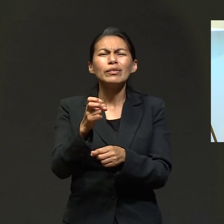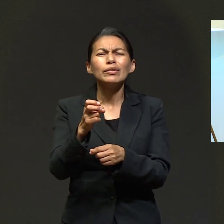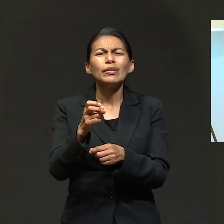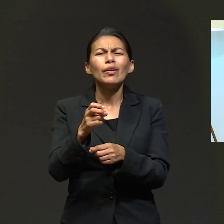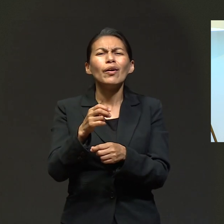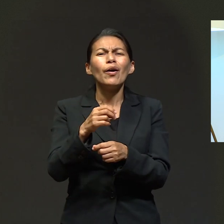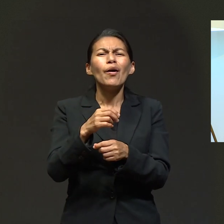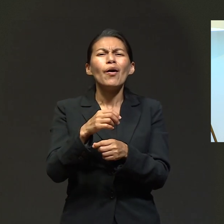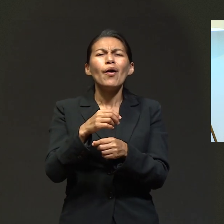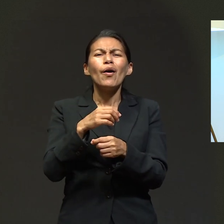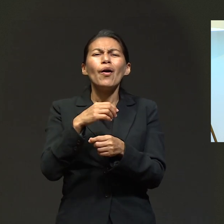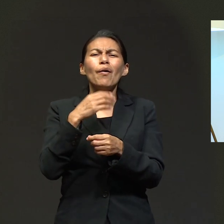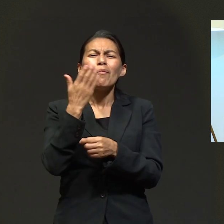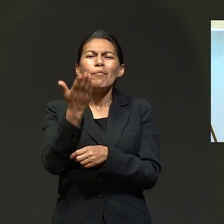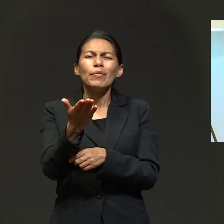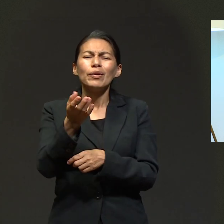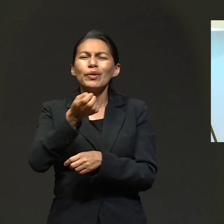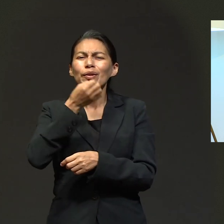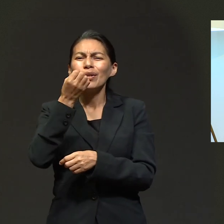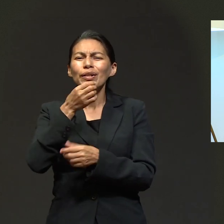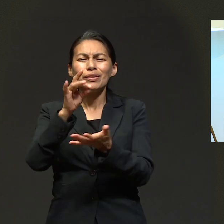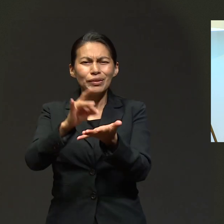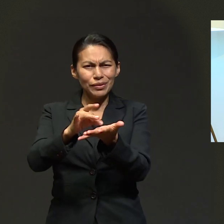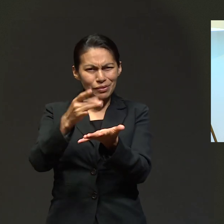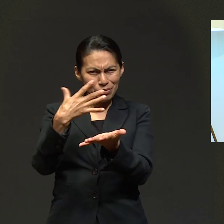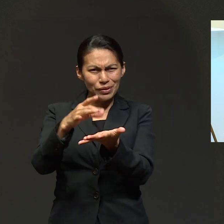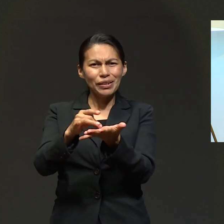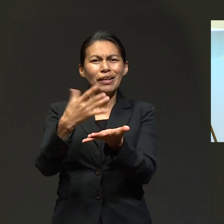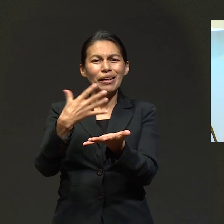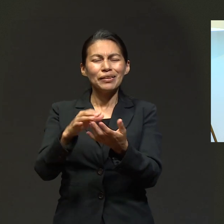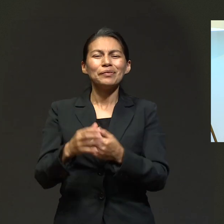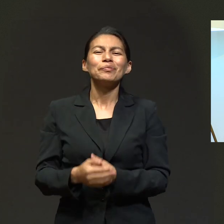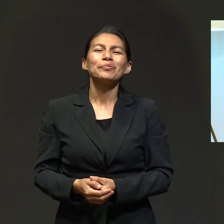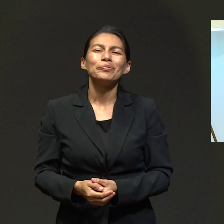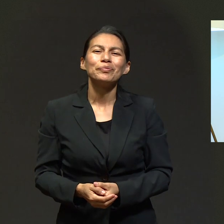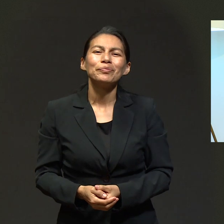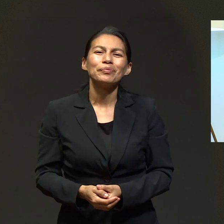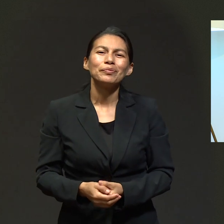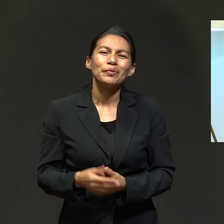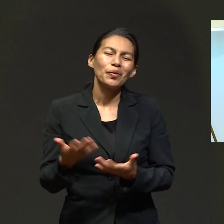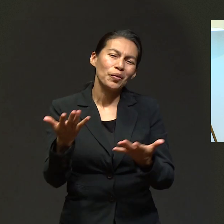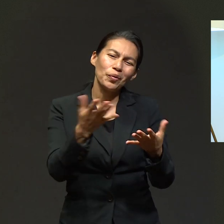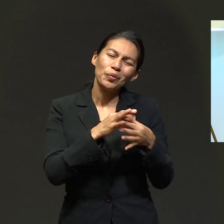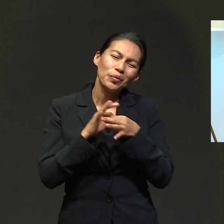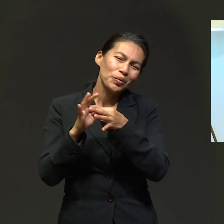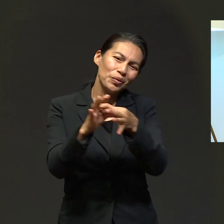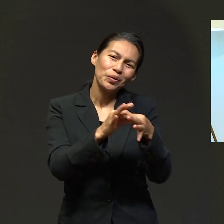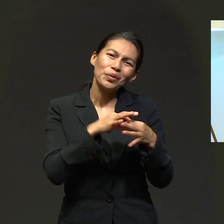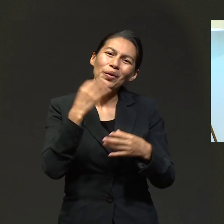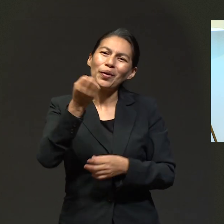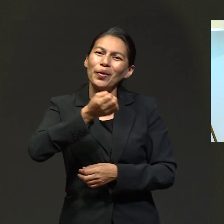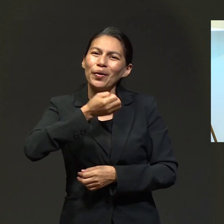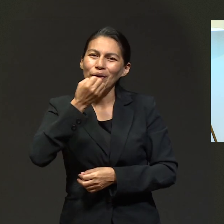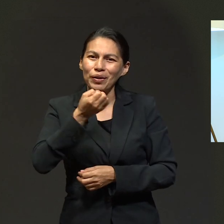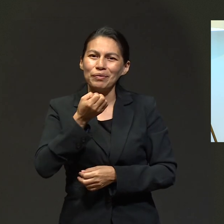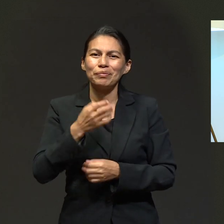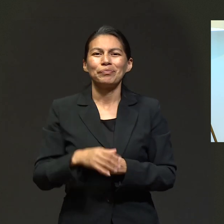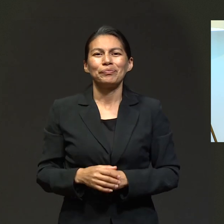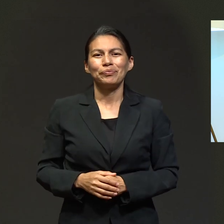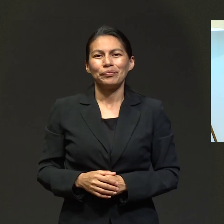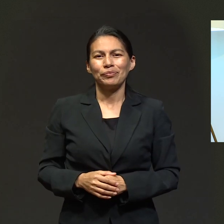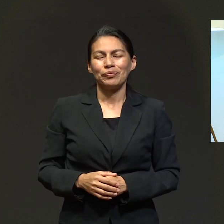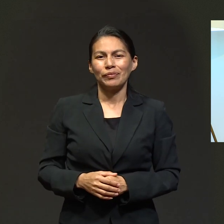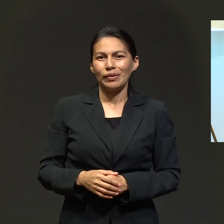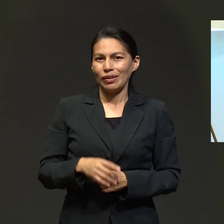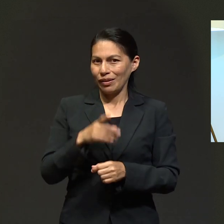Por eso, envía tus pedidos de oración a los medios que están pasando en pantalla, porque vamos a orar por